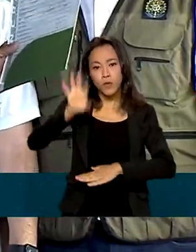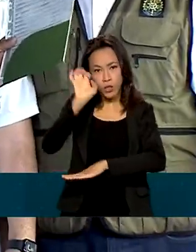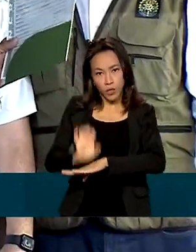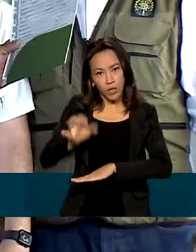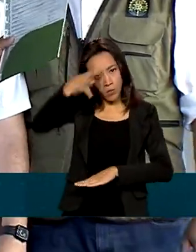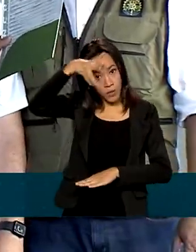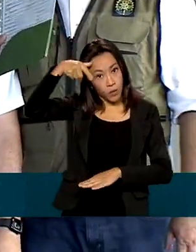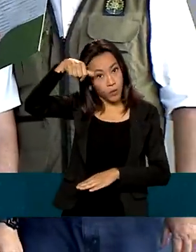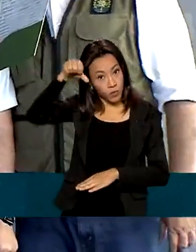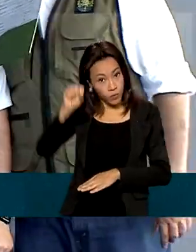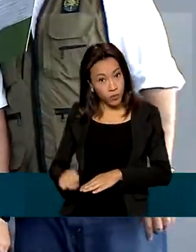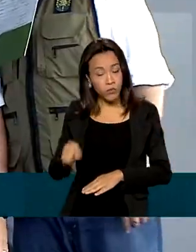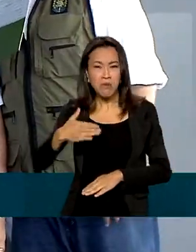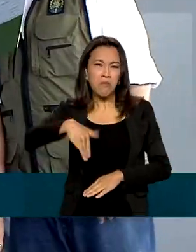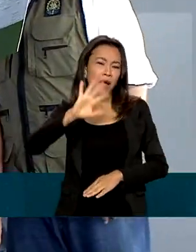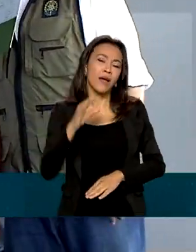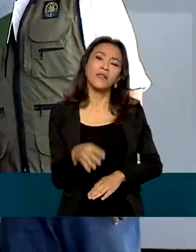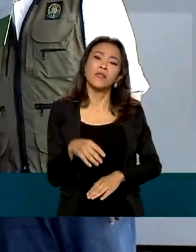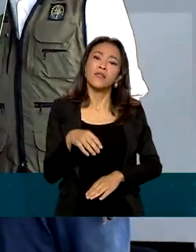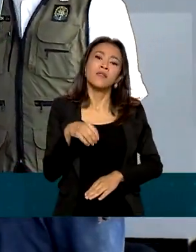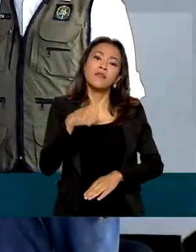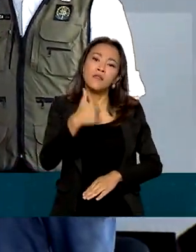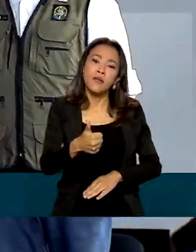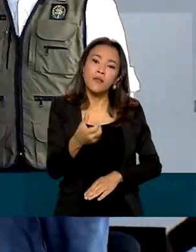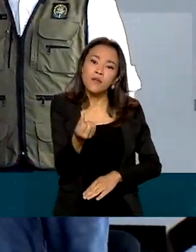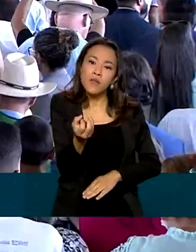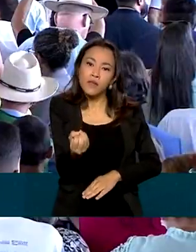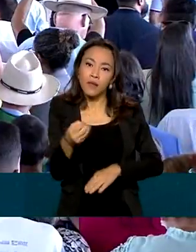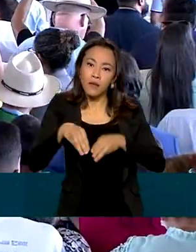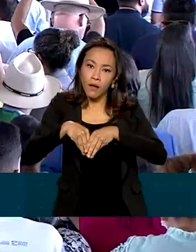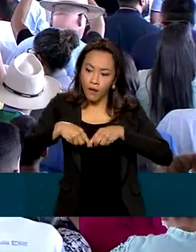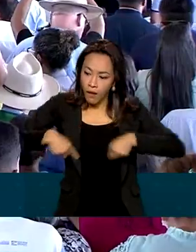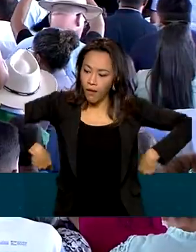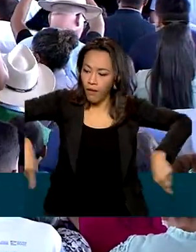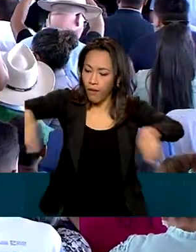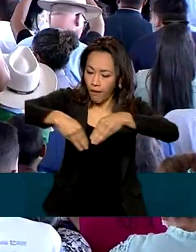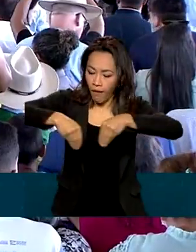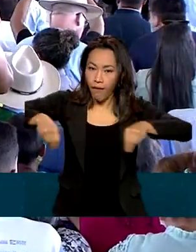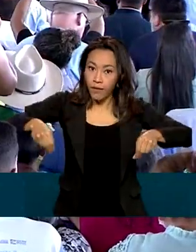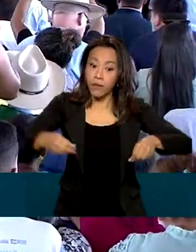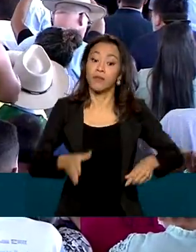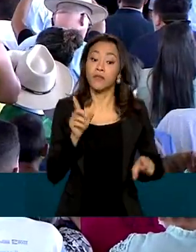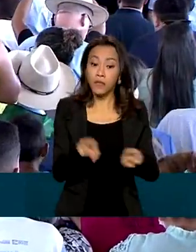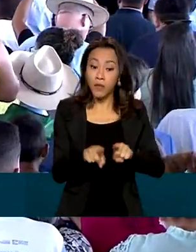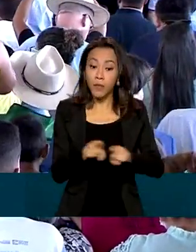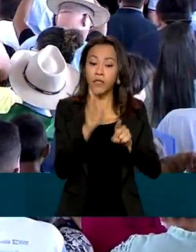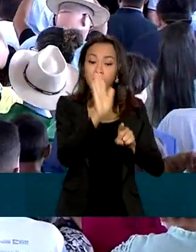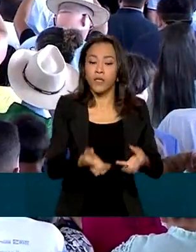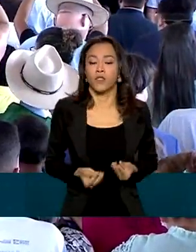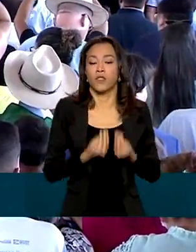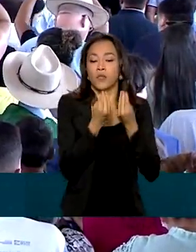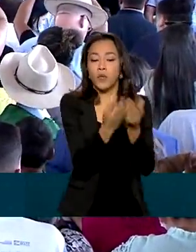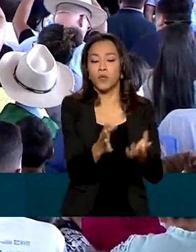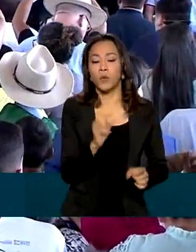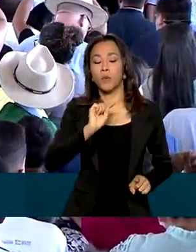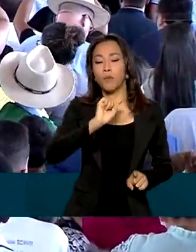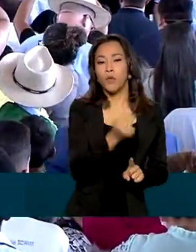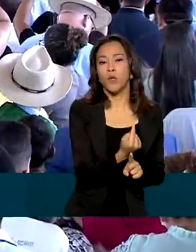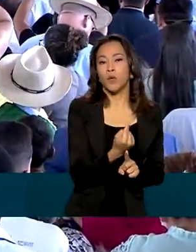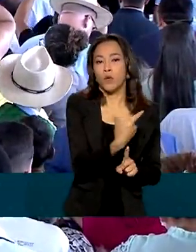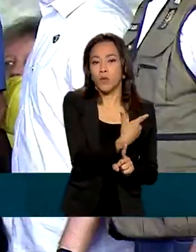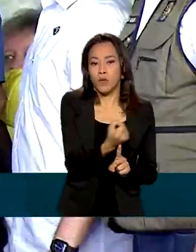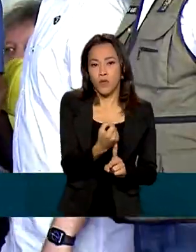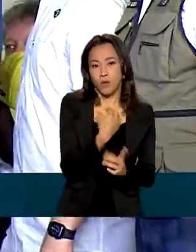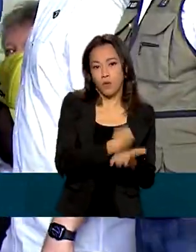Sul, em mais de 160 áreas de reforma agrária. Também foram distribuídos 1.200 contratos